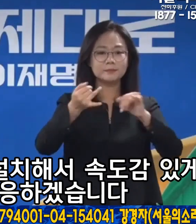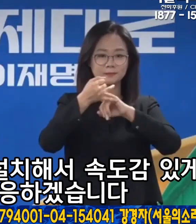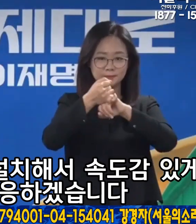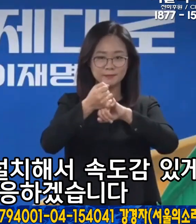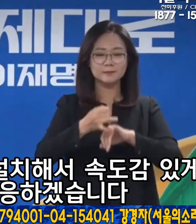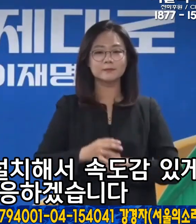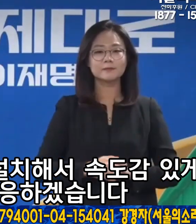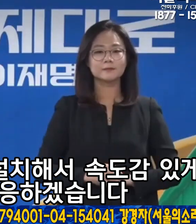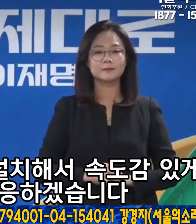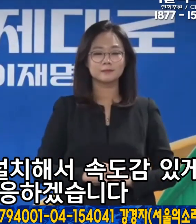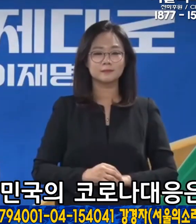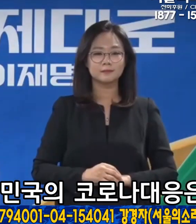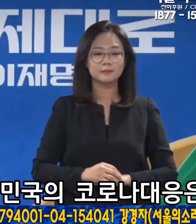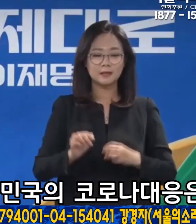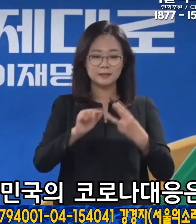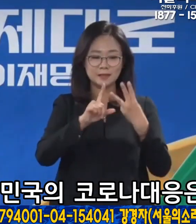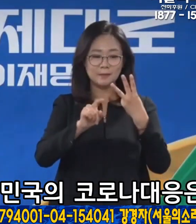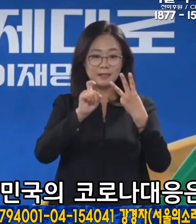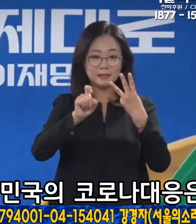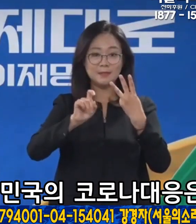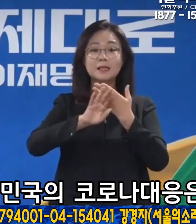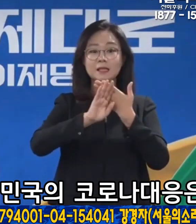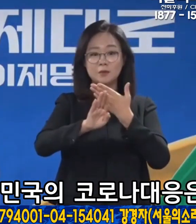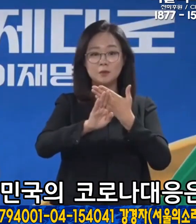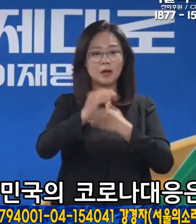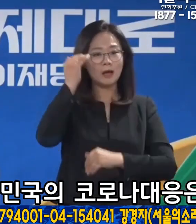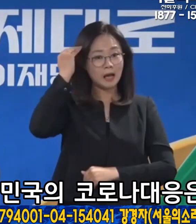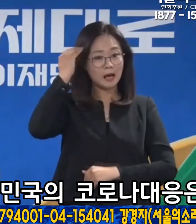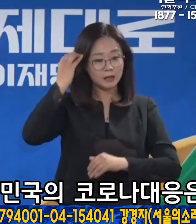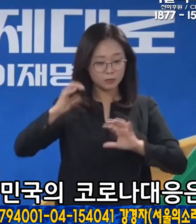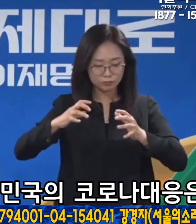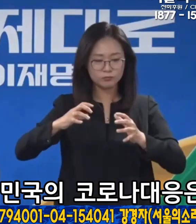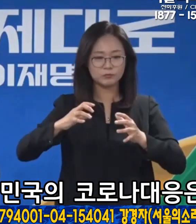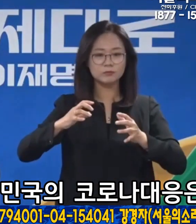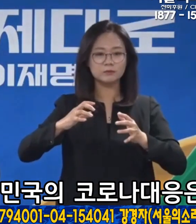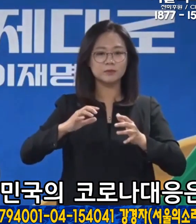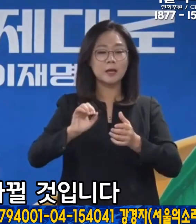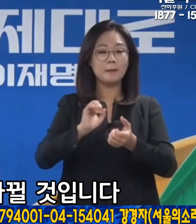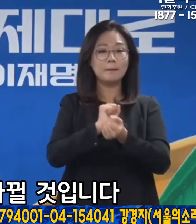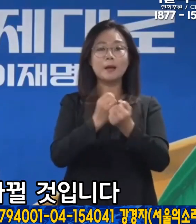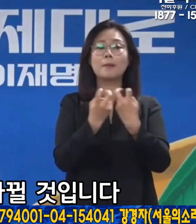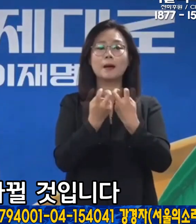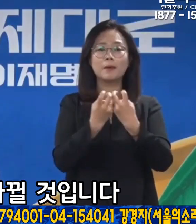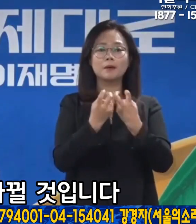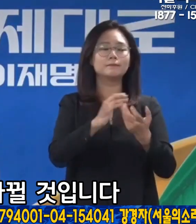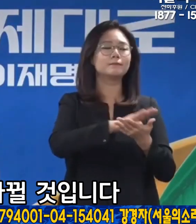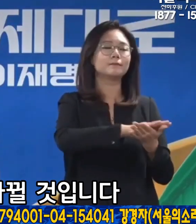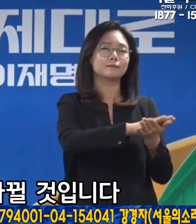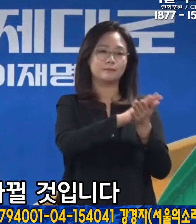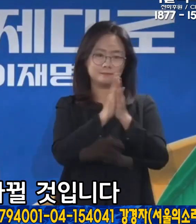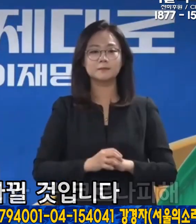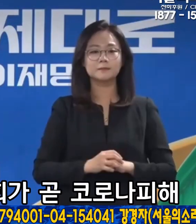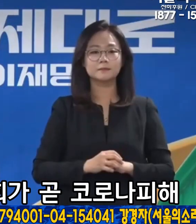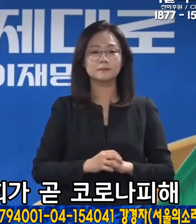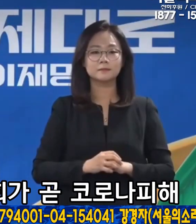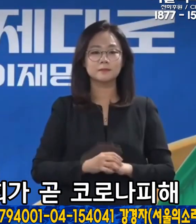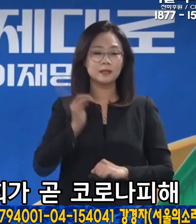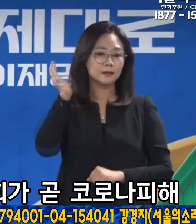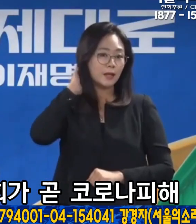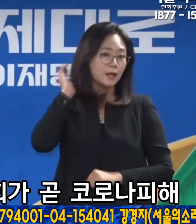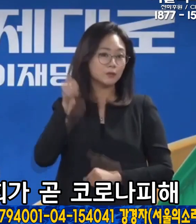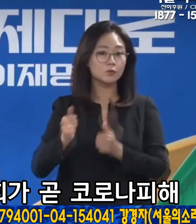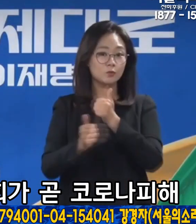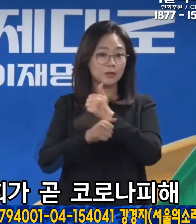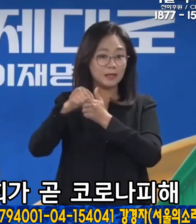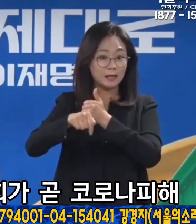확실하게 대응하겠습니다. 3월 10일 이후 대한민국의 코로나 대응은 확실하게 바뀔 것입니다. 대통령